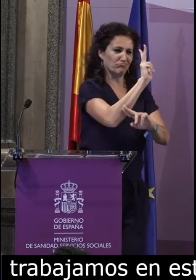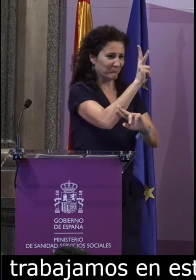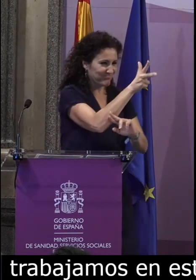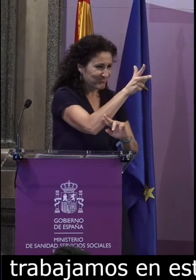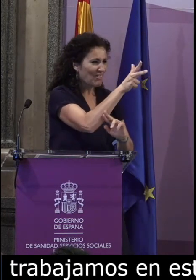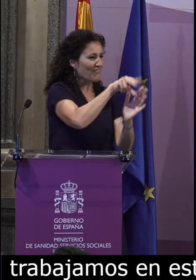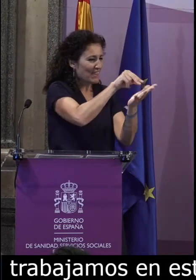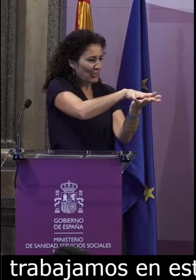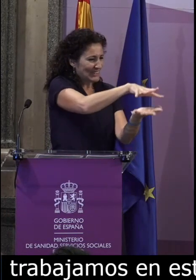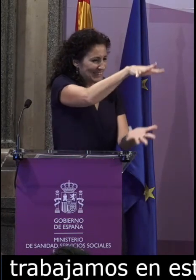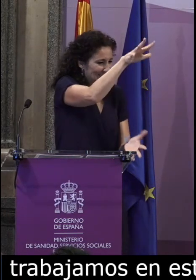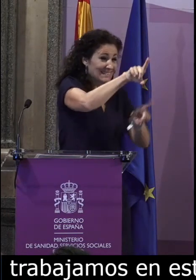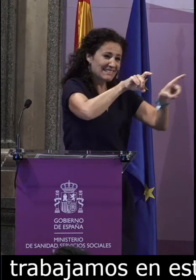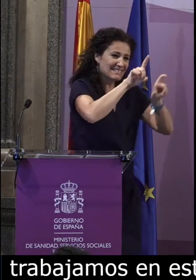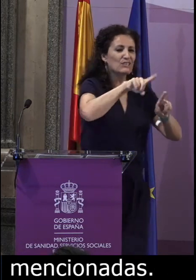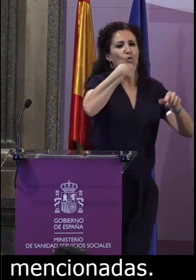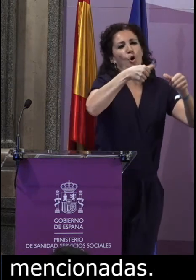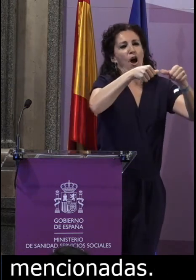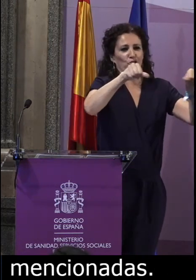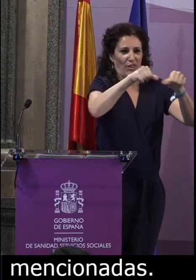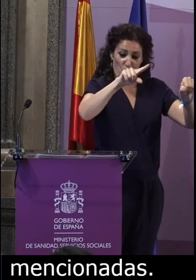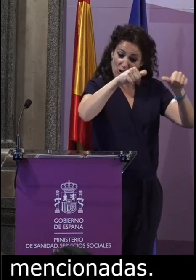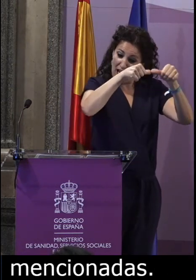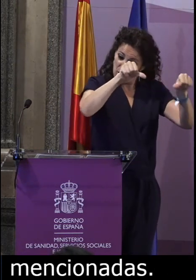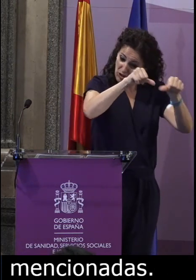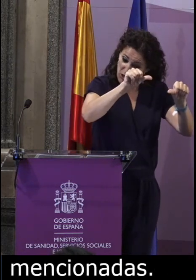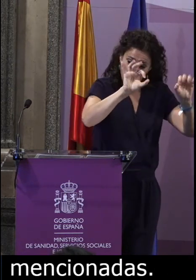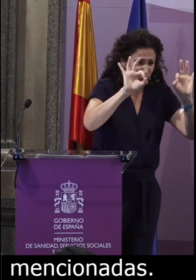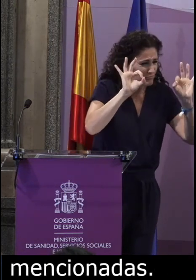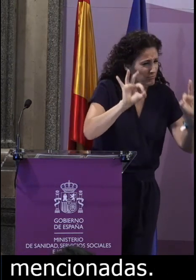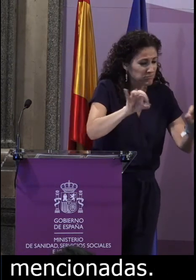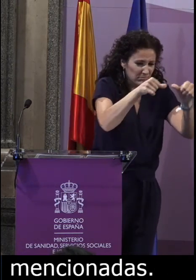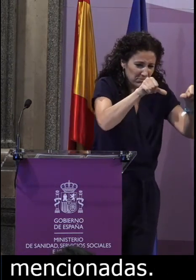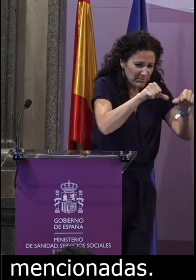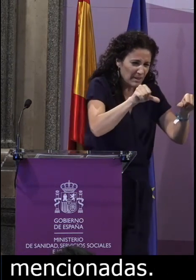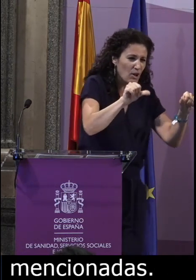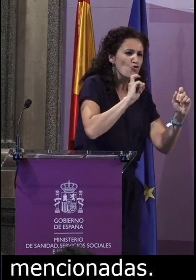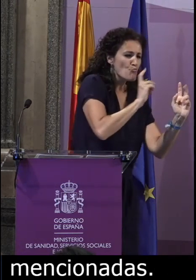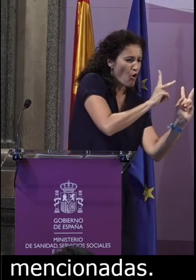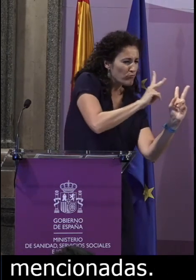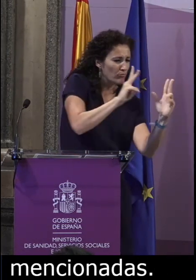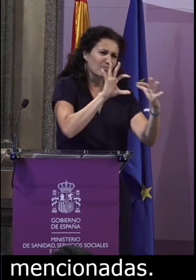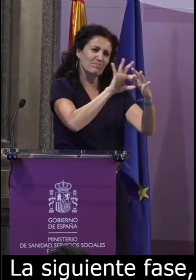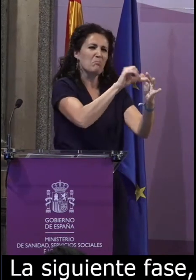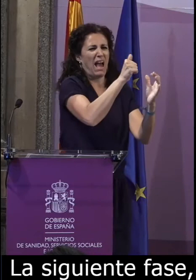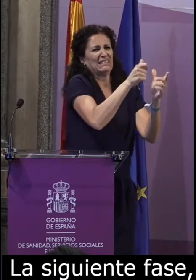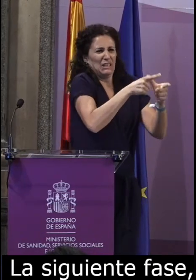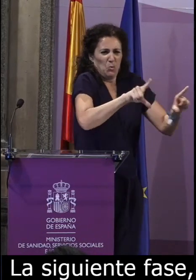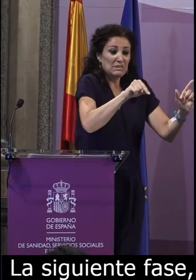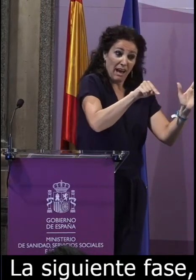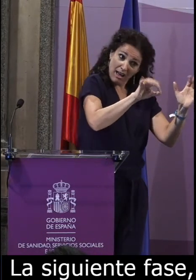La siguiente fase sería la fase de anotación y recopilación del material signado